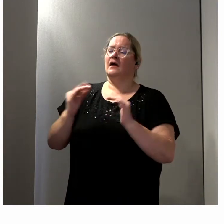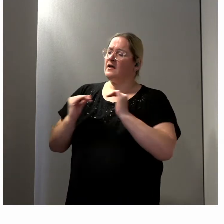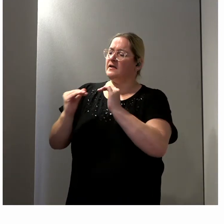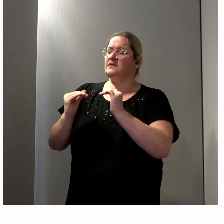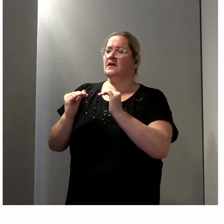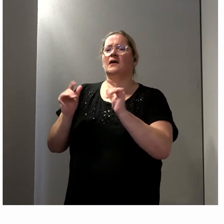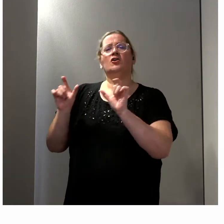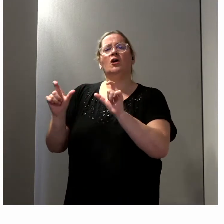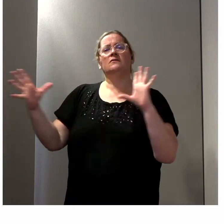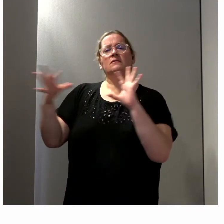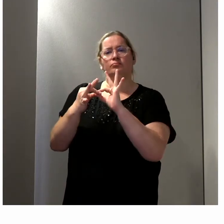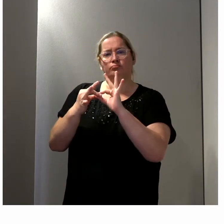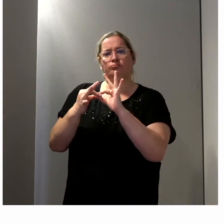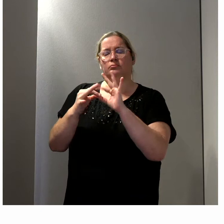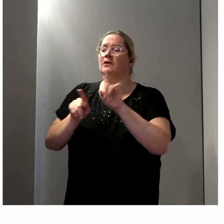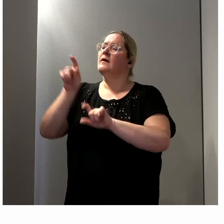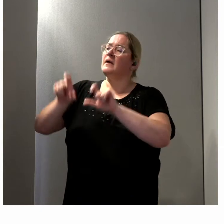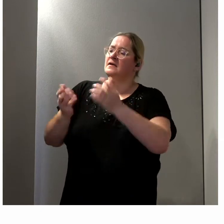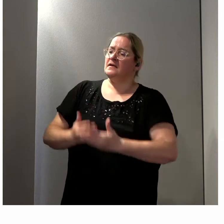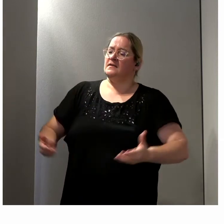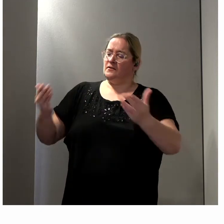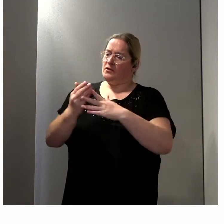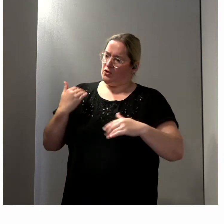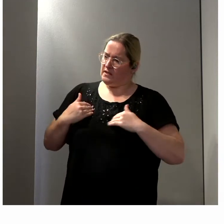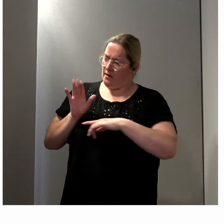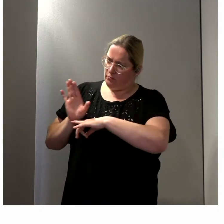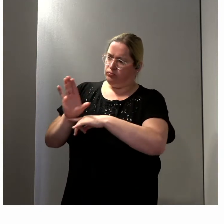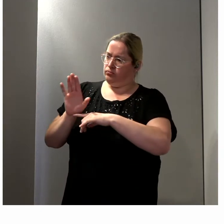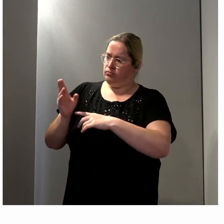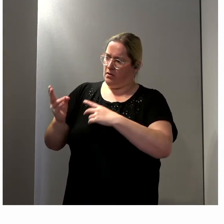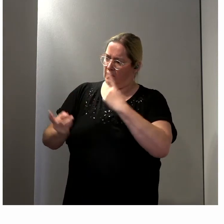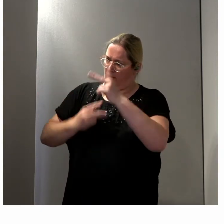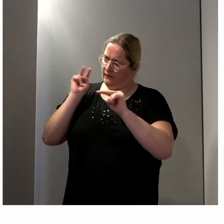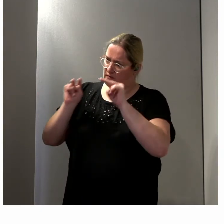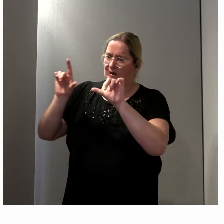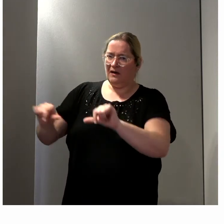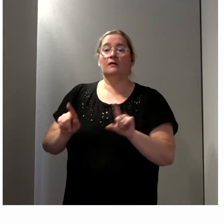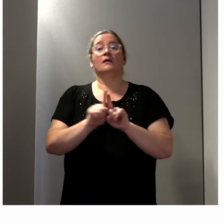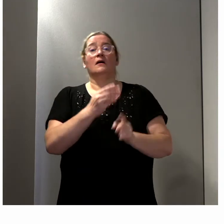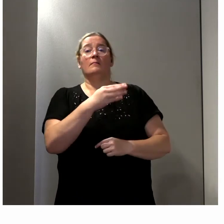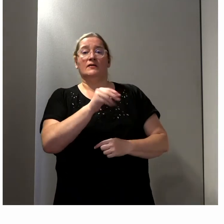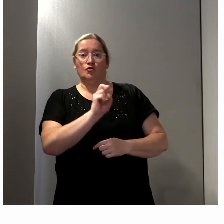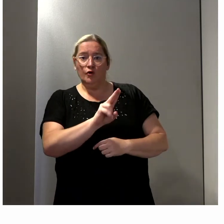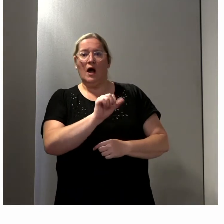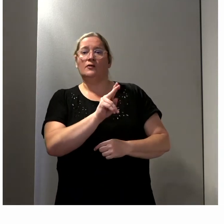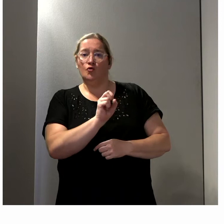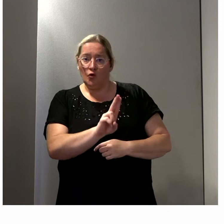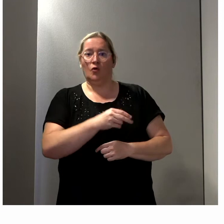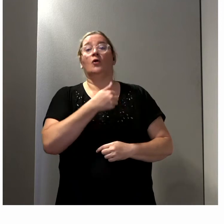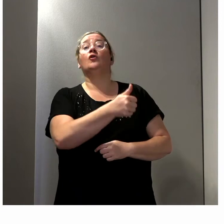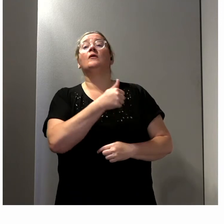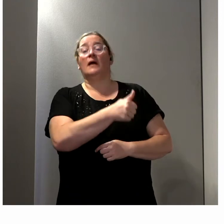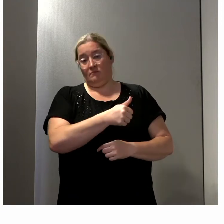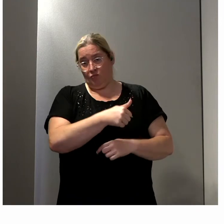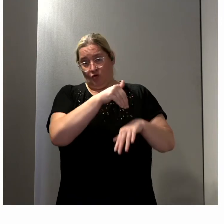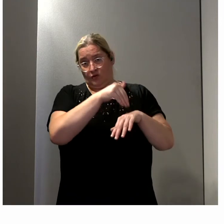représentativité des personnes en situation de handicap, et Mathieu Hanrault, qui est à la fois conseiller municipal de Saint